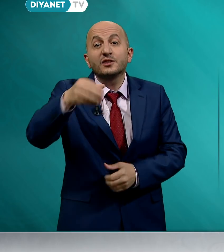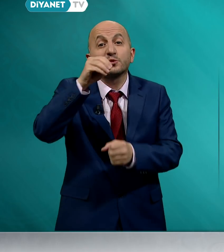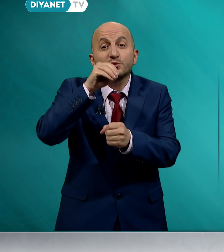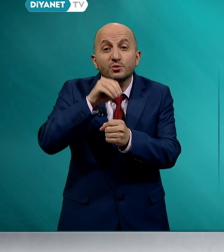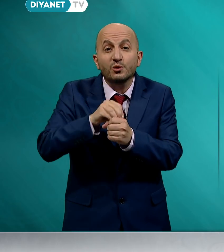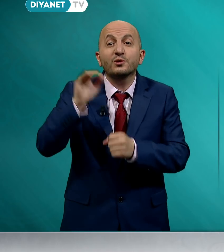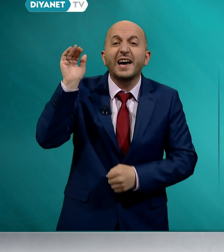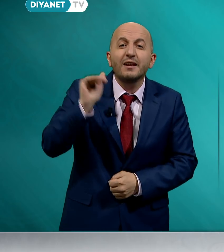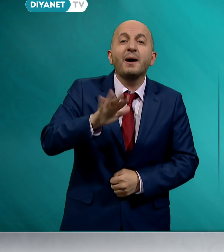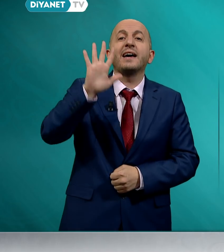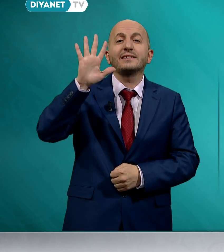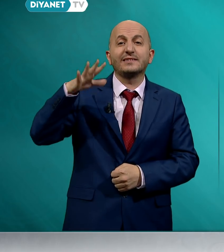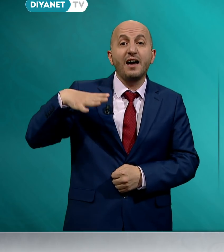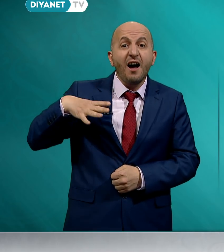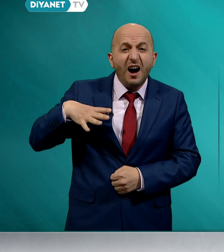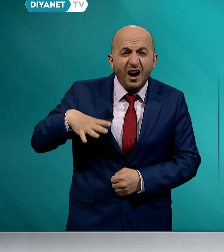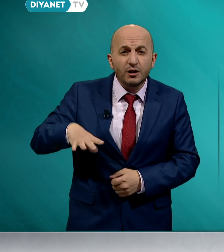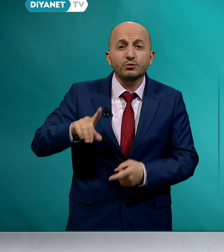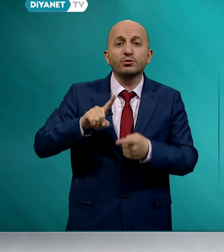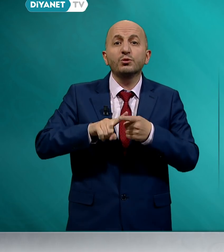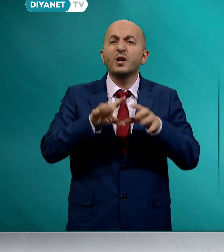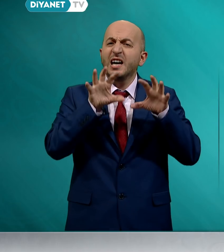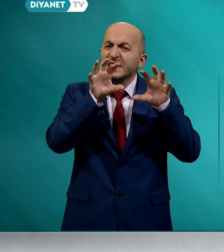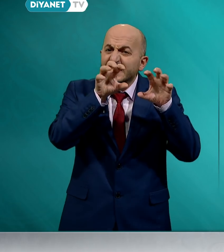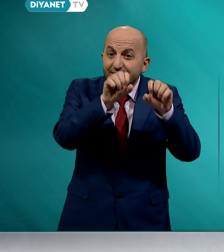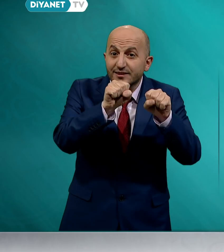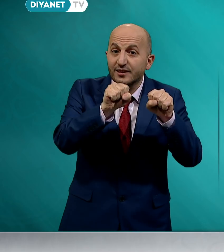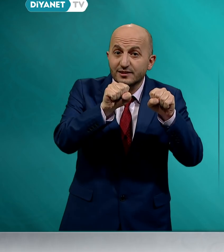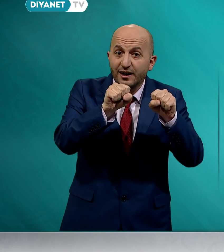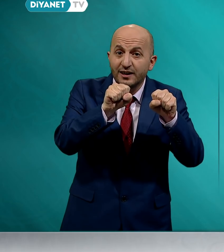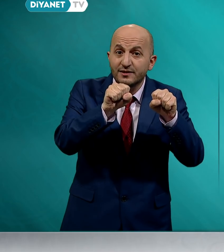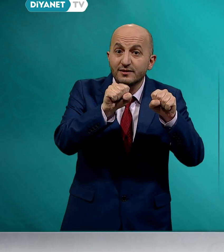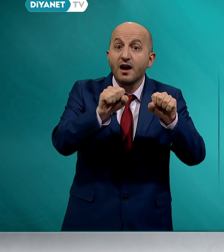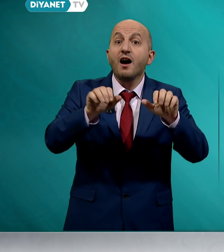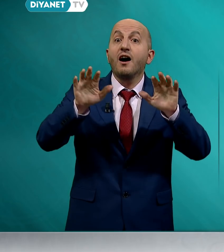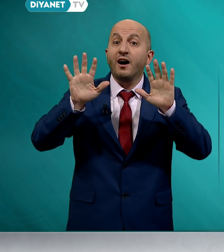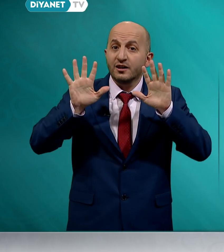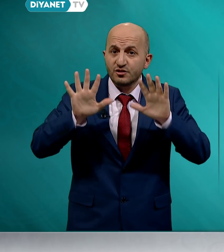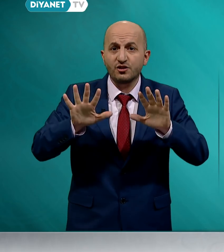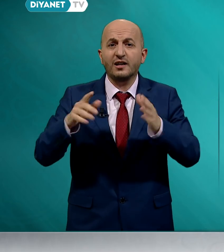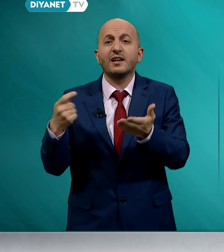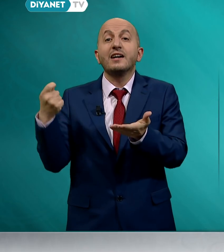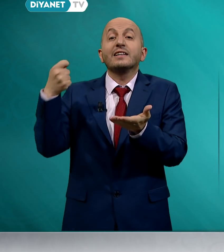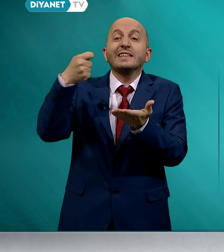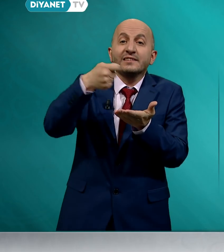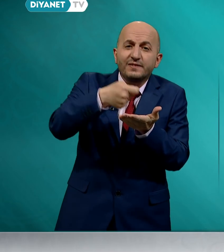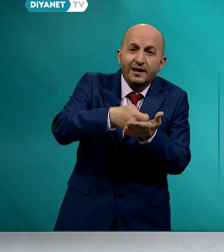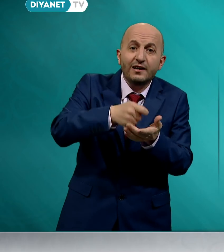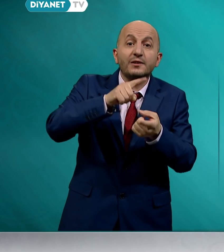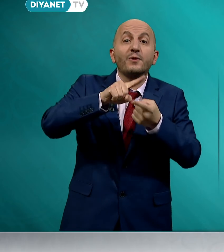sonu gelmez. Arzu ve ihtiraslar ancak infak ve